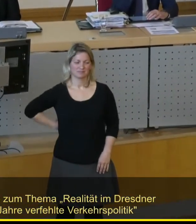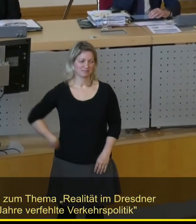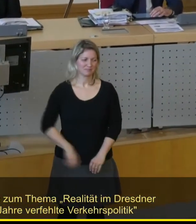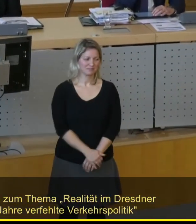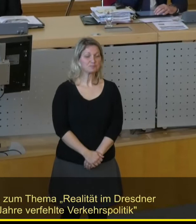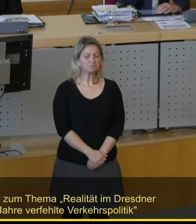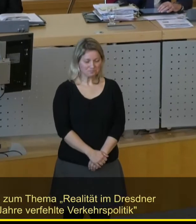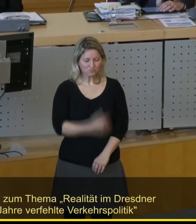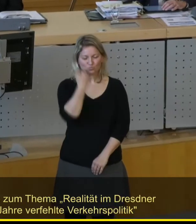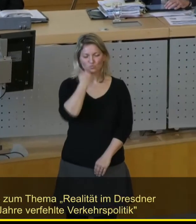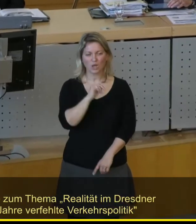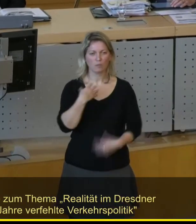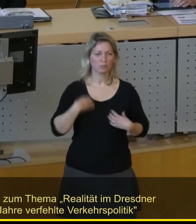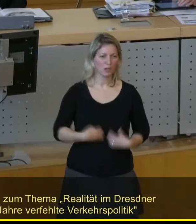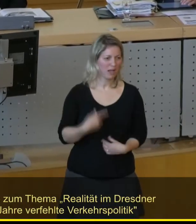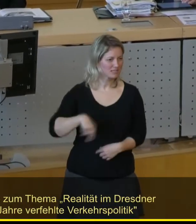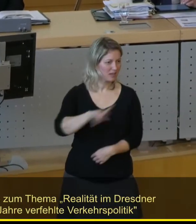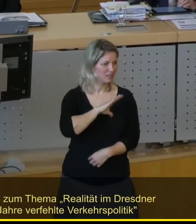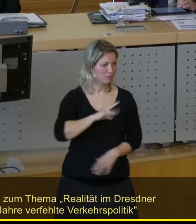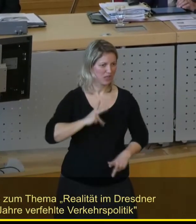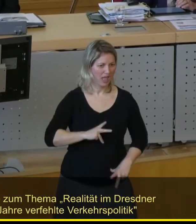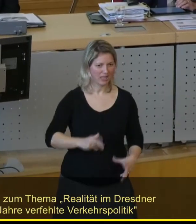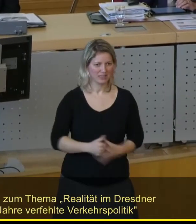Sehr geehrter Herr Oberbürgermeister, meine Damen und Herren,